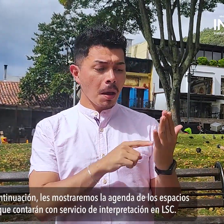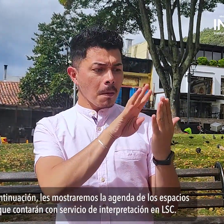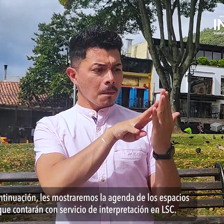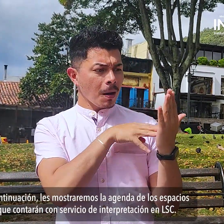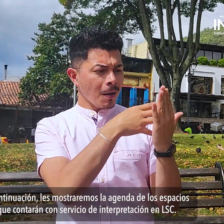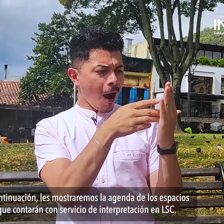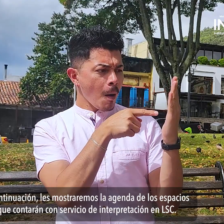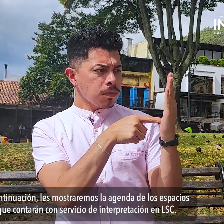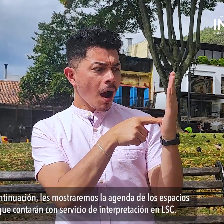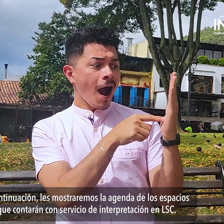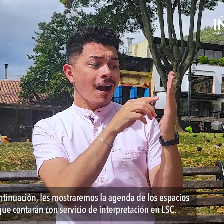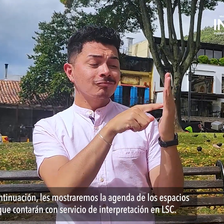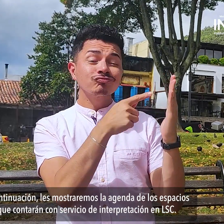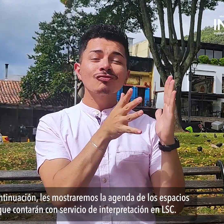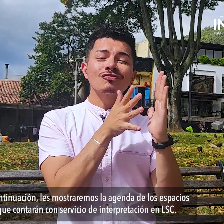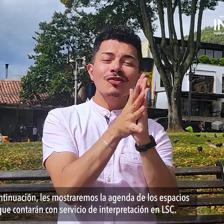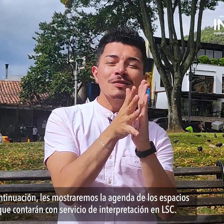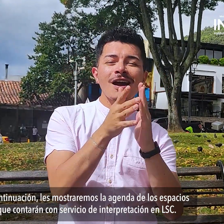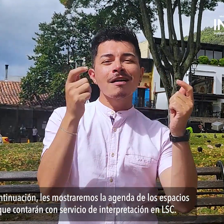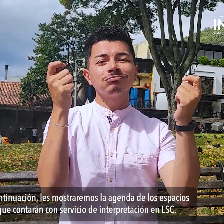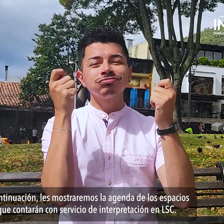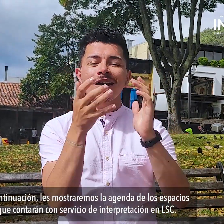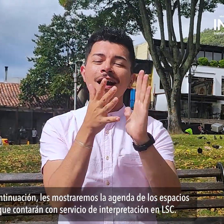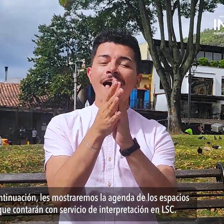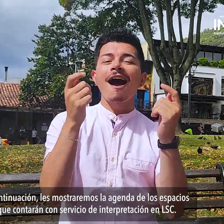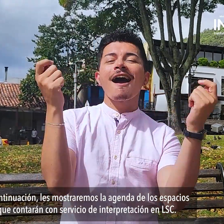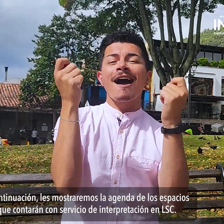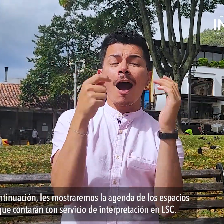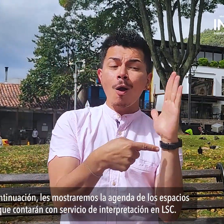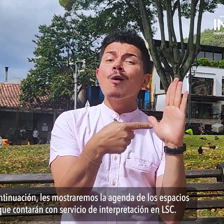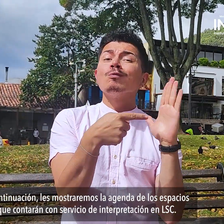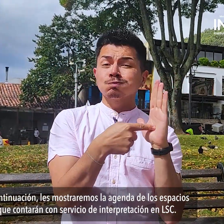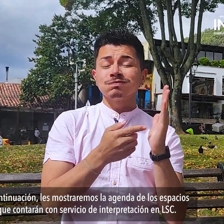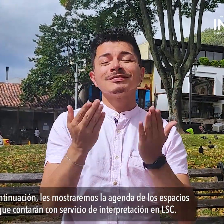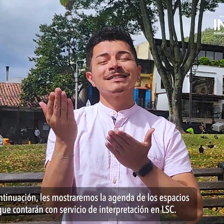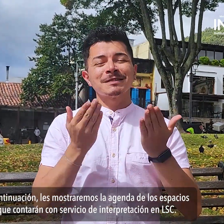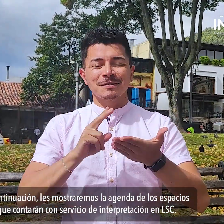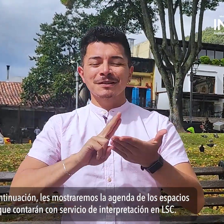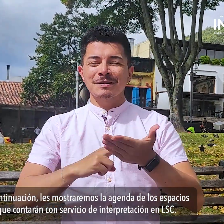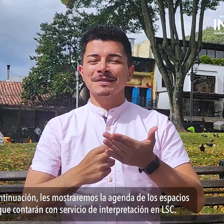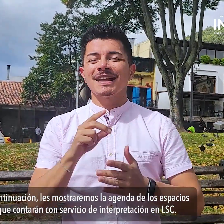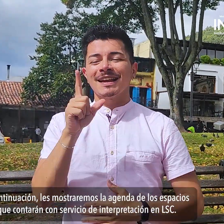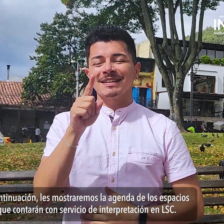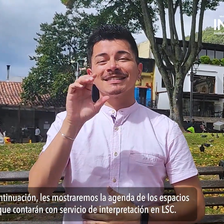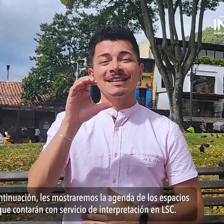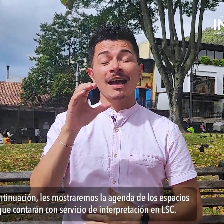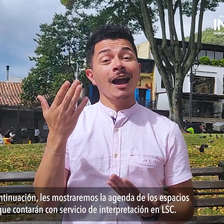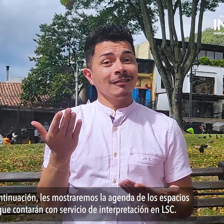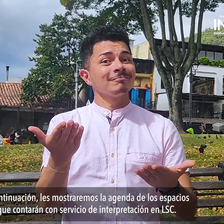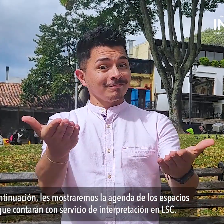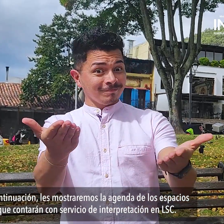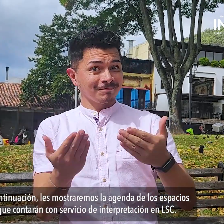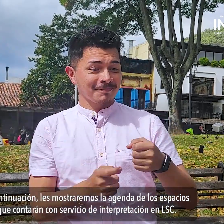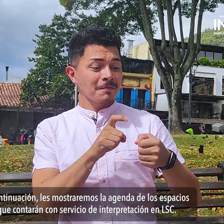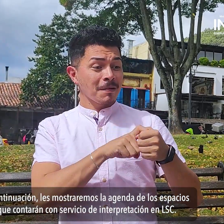A continuación les mostraremos la agenda de los espacios que contarán con servicio de interpretación en lengua de señas colombiana.